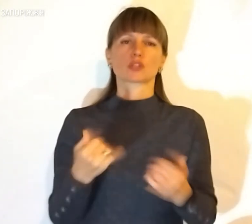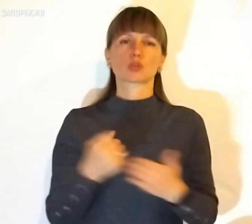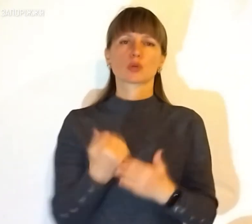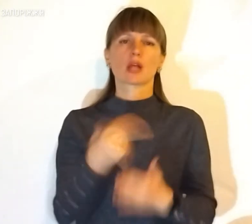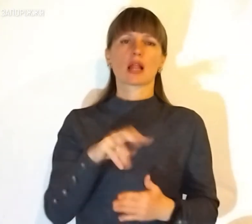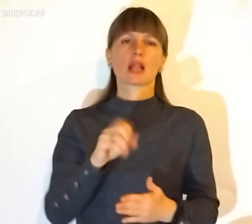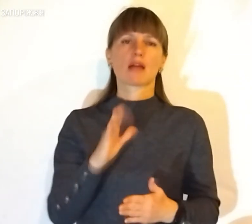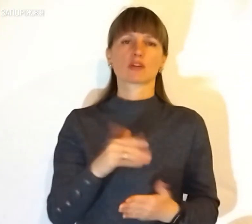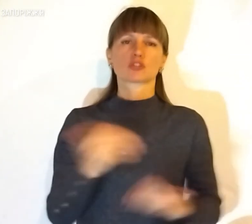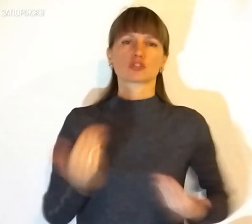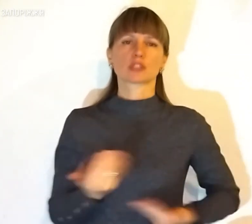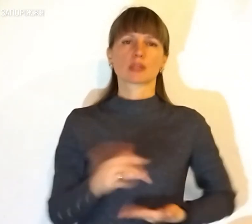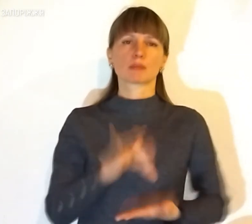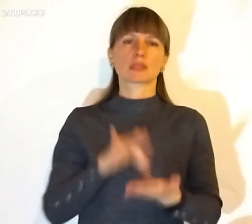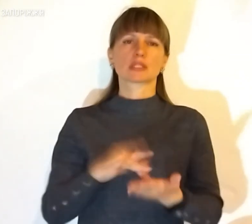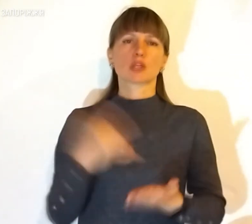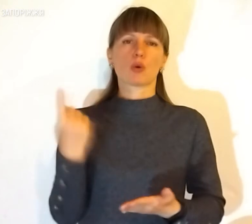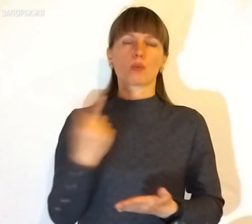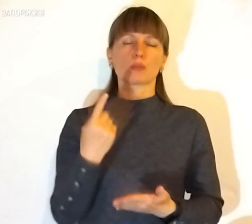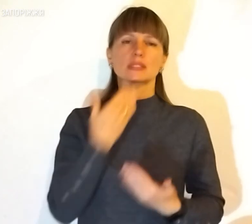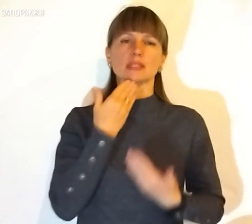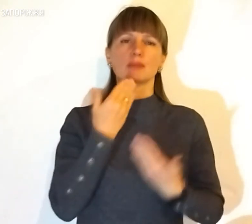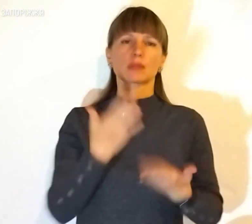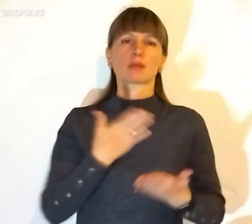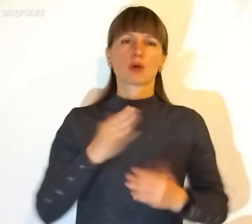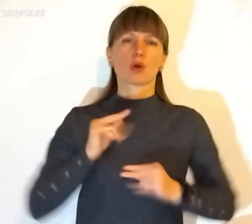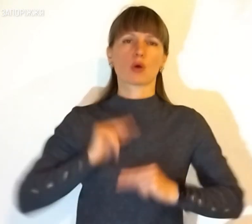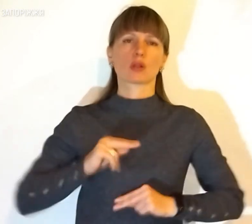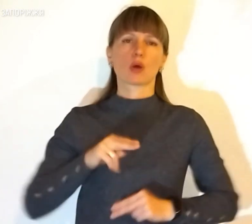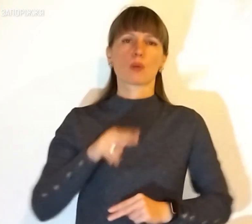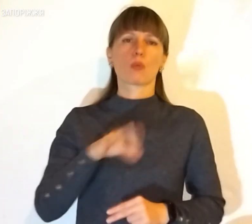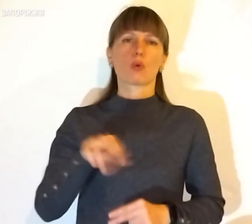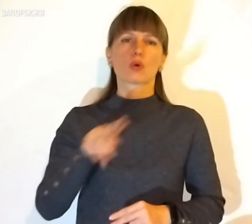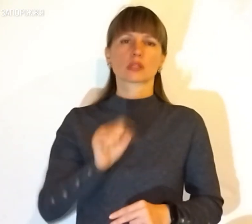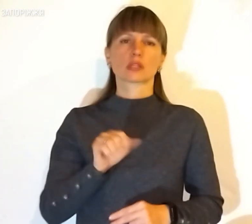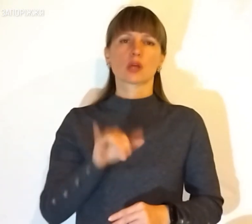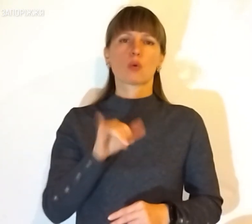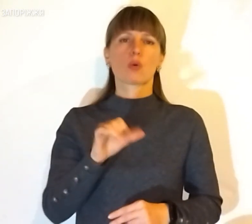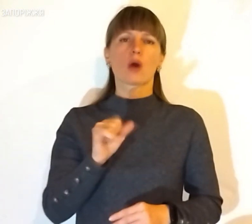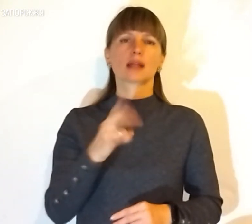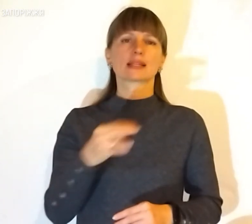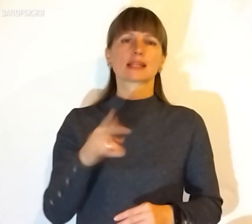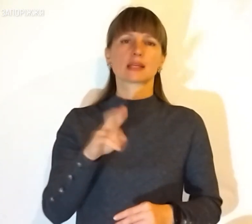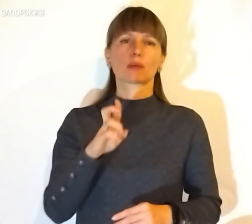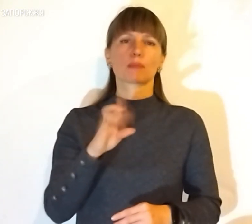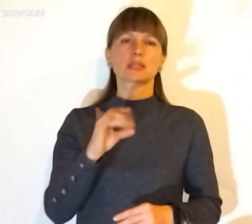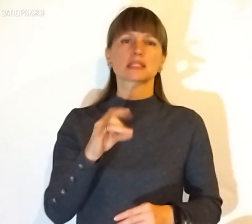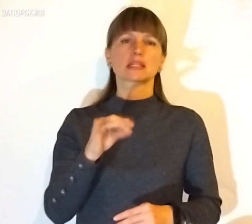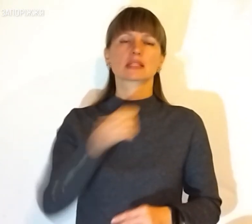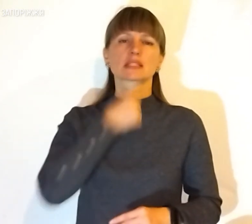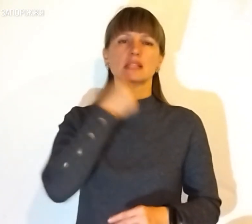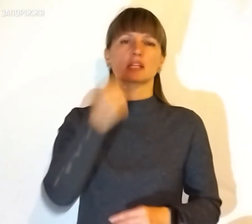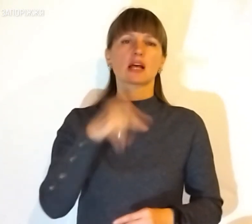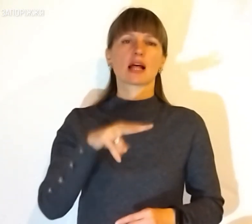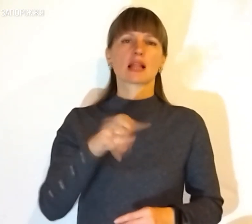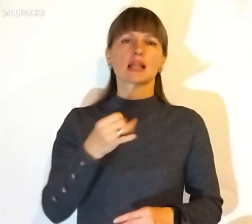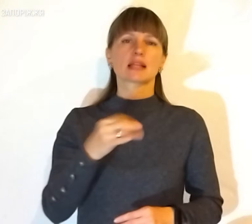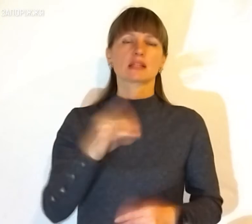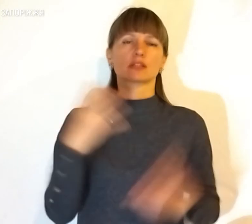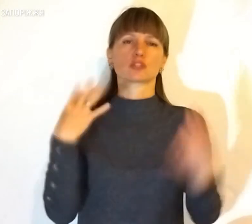її лагу жителі міста, області, запитала моя колега Олена Кодак у Андрія Бистрика, старший лейтенант та начальника служби